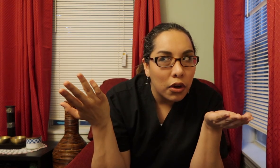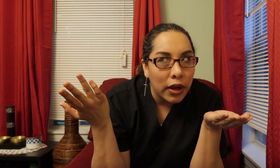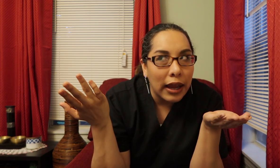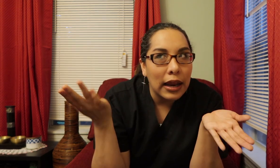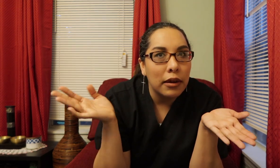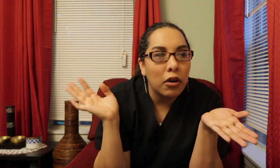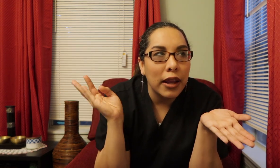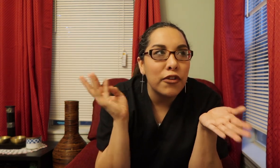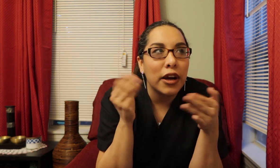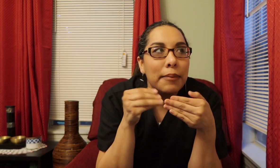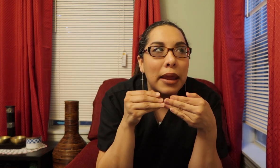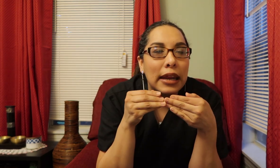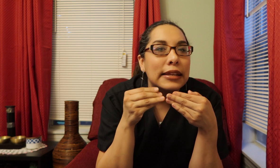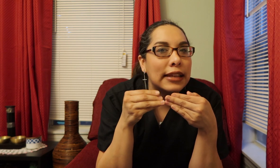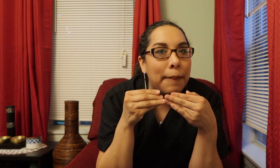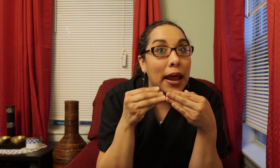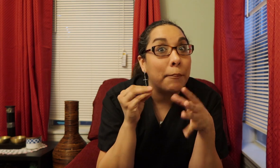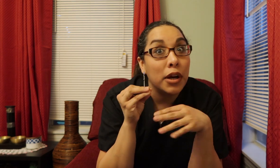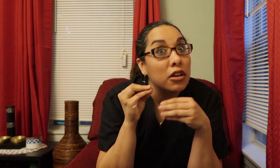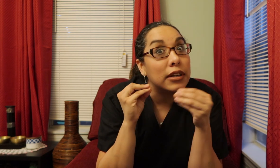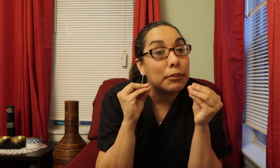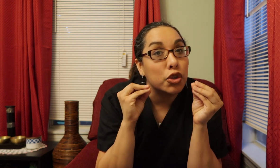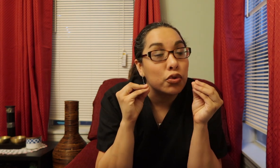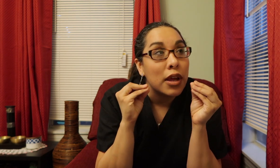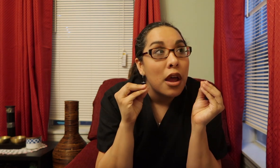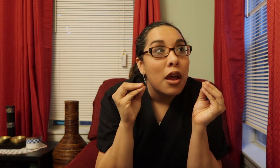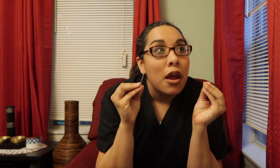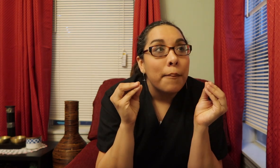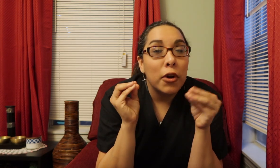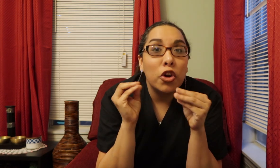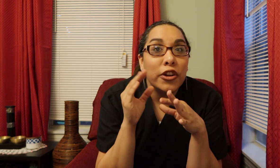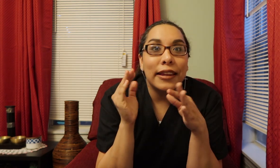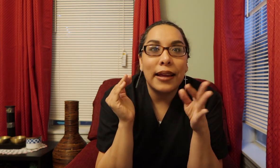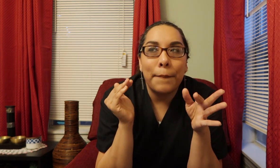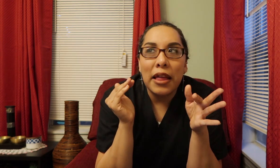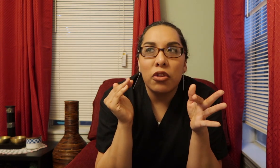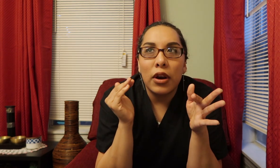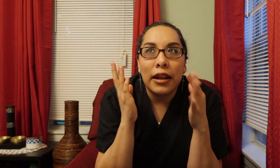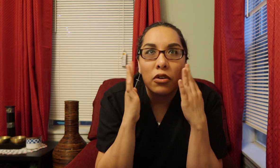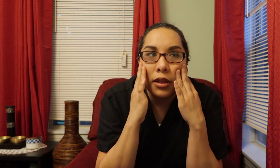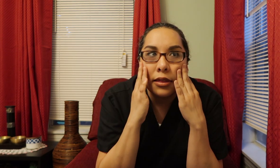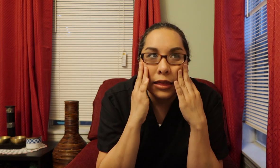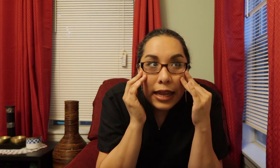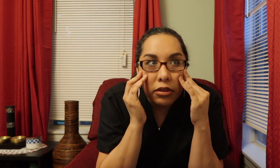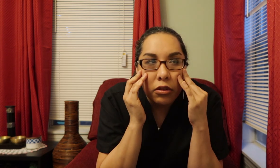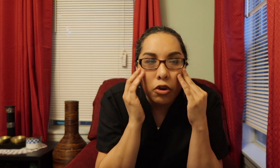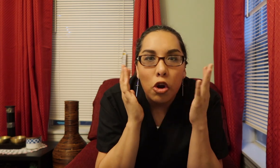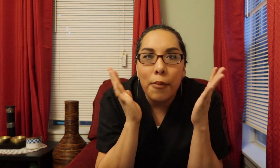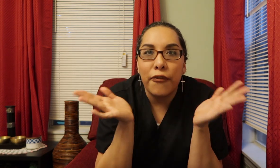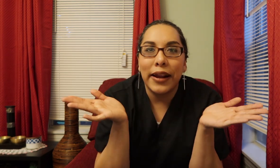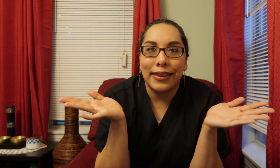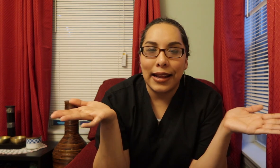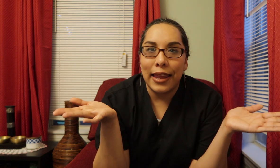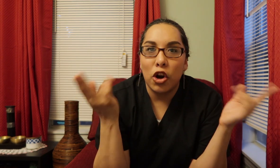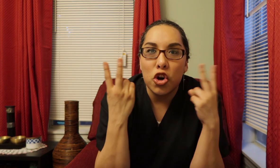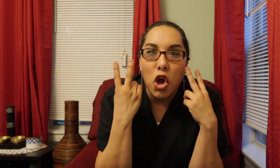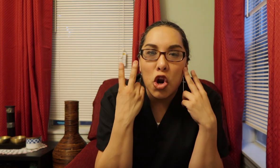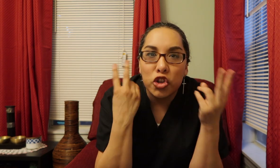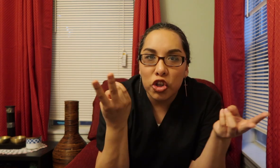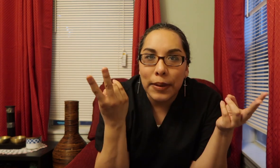Ok, like Ok, if you're gonna make An escape plan Put on your damn shoes Pero lo que está escapando No entiendo Como fue que se le cayeron Los dos